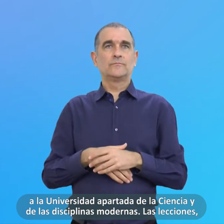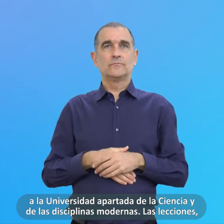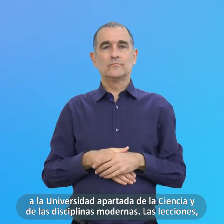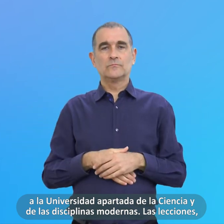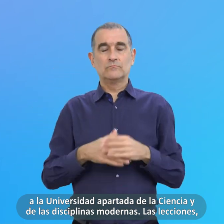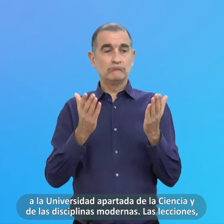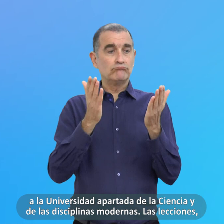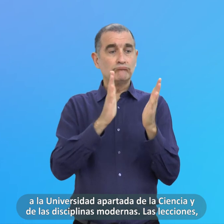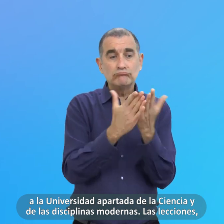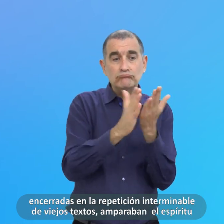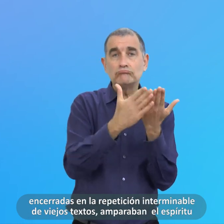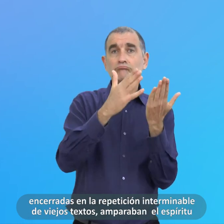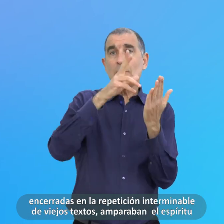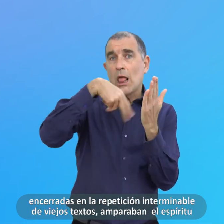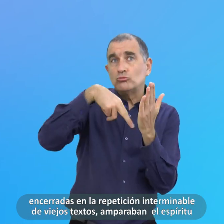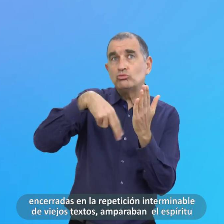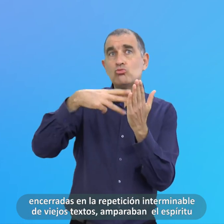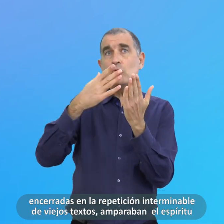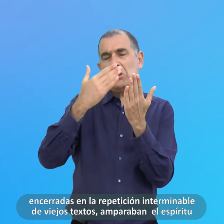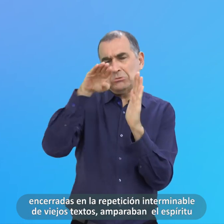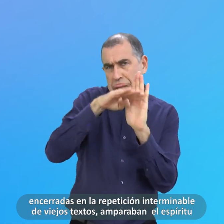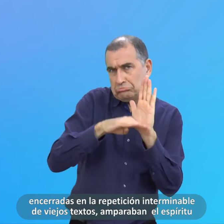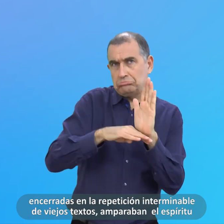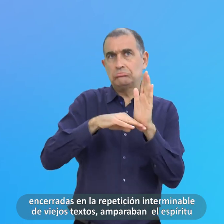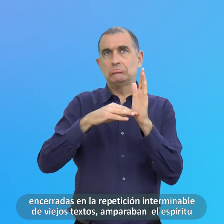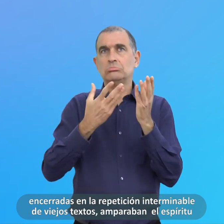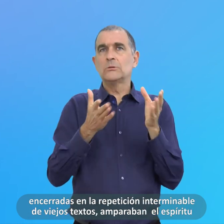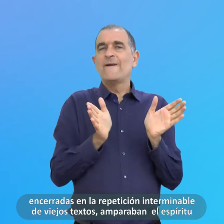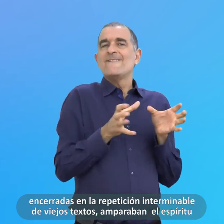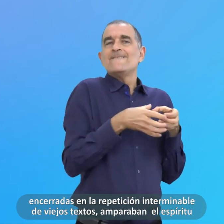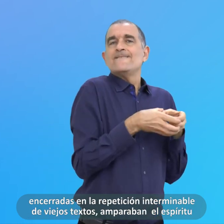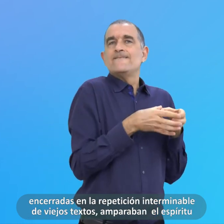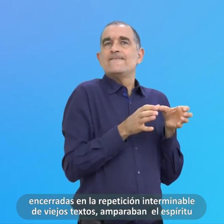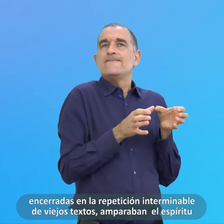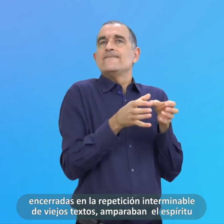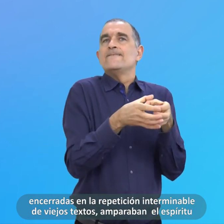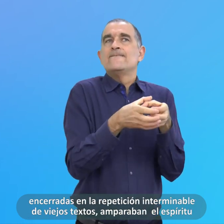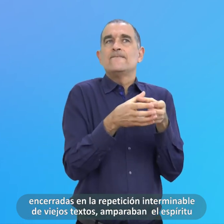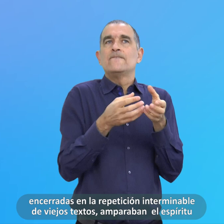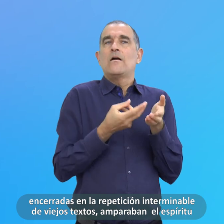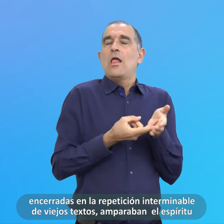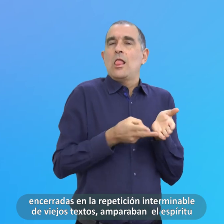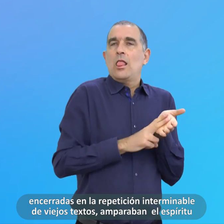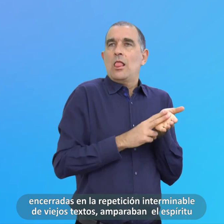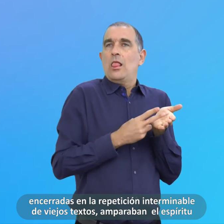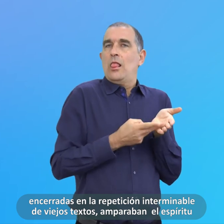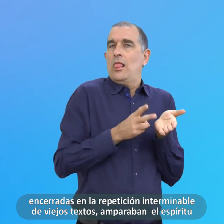Las Lecciones Encerradas En La Repetición Interminable De